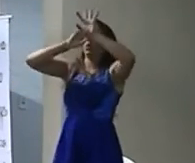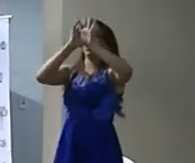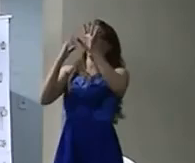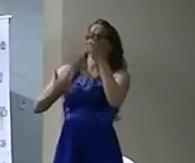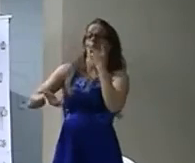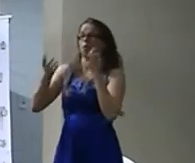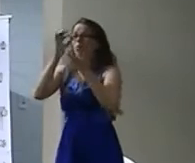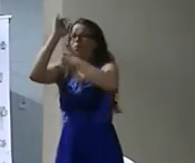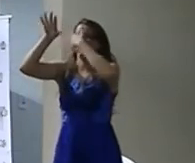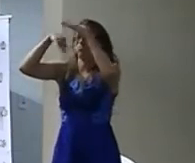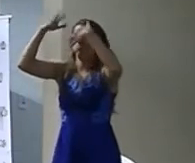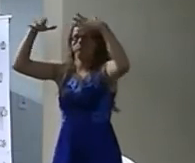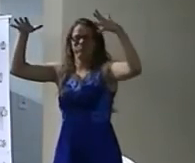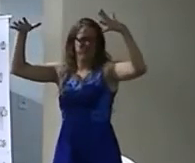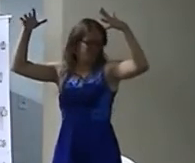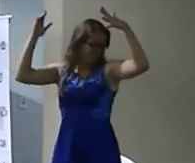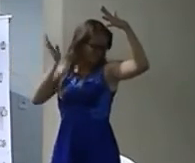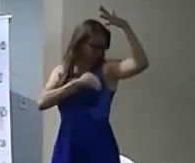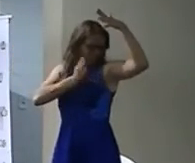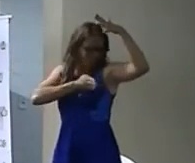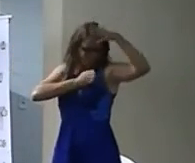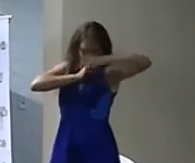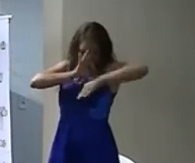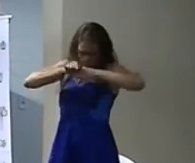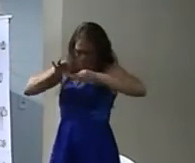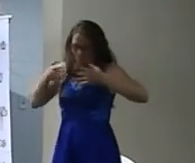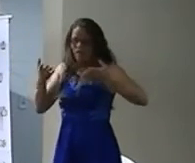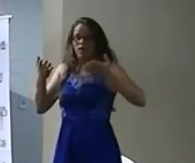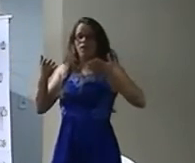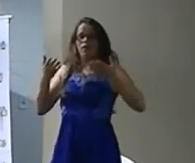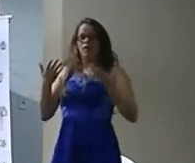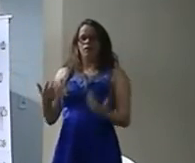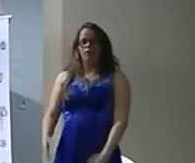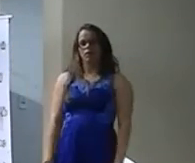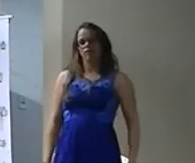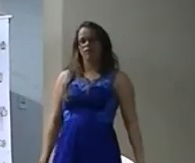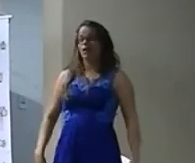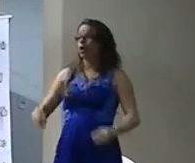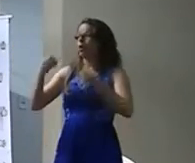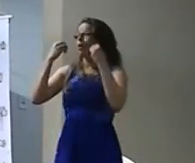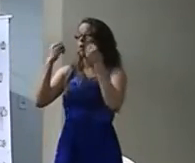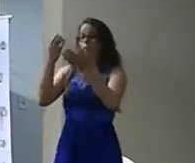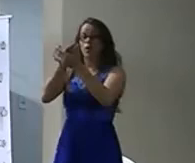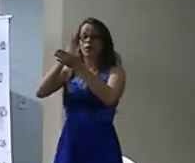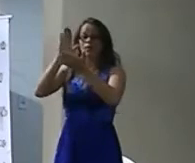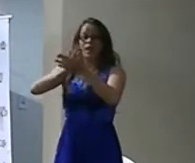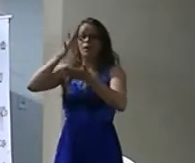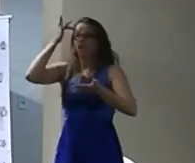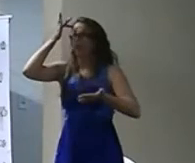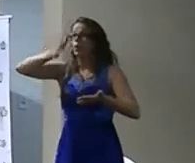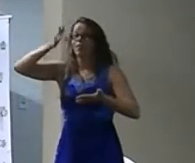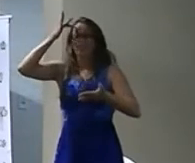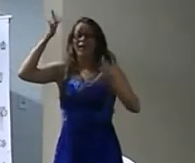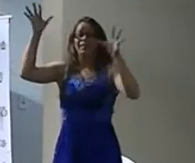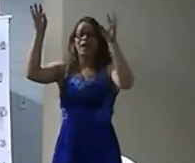propulsão Do músculo cardíaco Eu não sei o que fazer Eu vou estudar Todo dia de novo Eu não consigo entender Eu estou meio desesperado Você pode me ajudar?